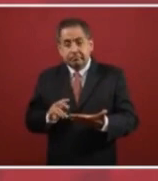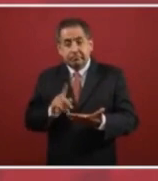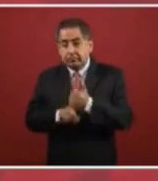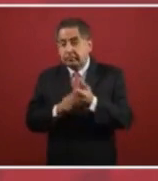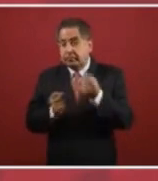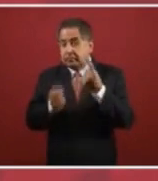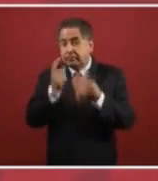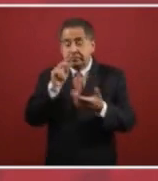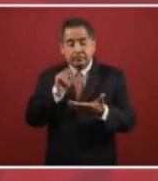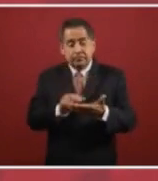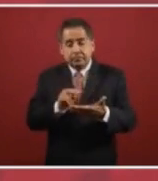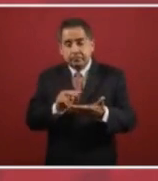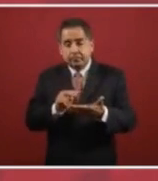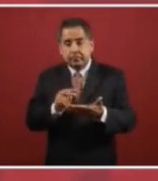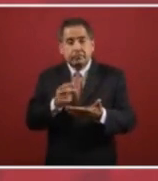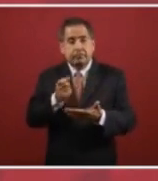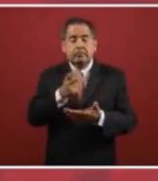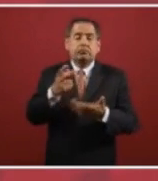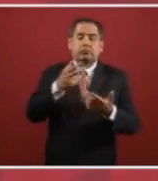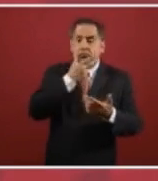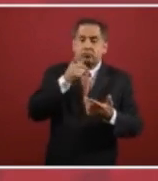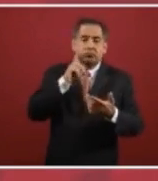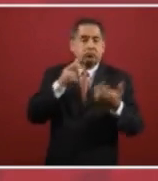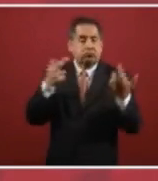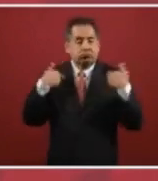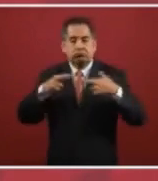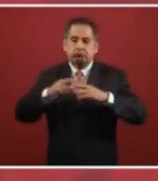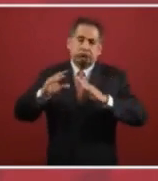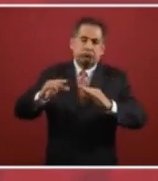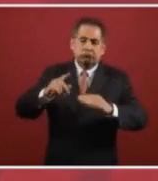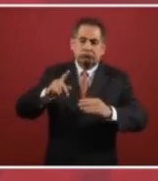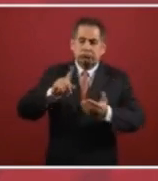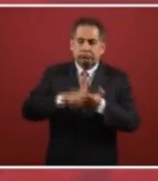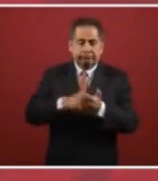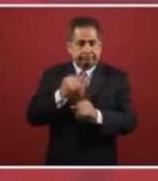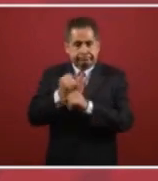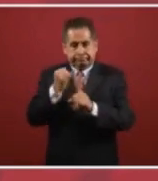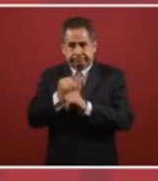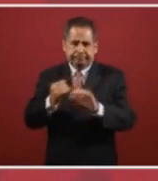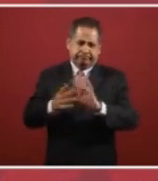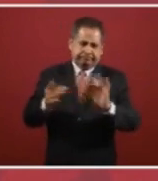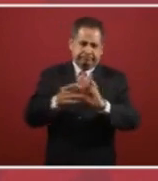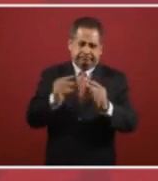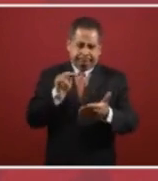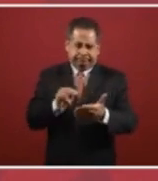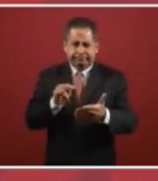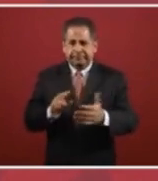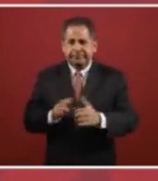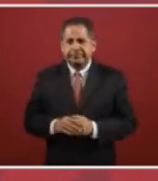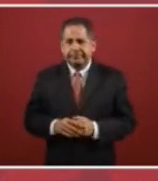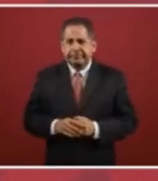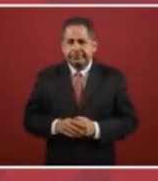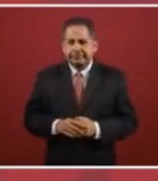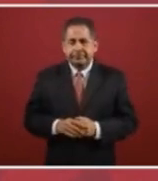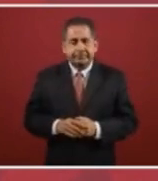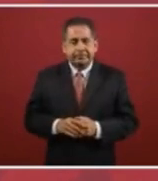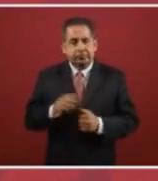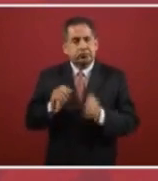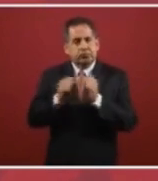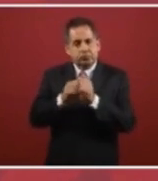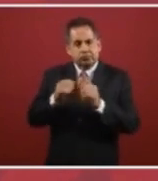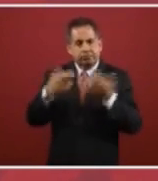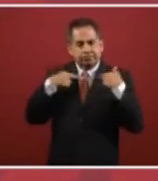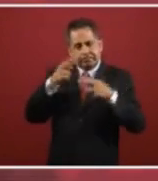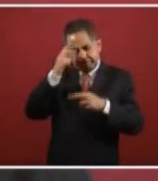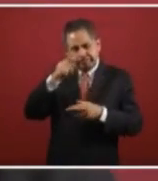hay maestras maestros en las redes de ortografía